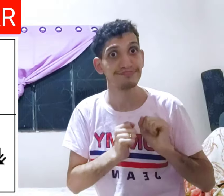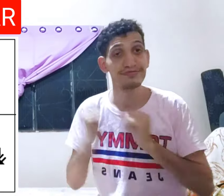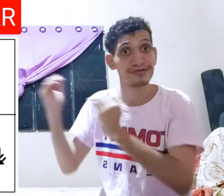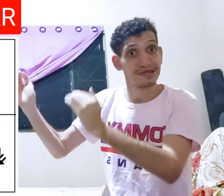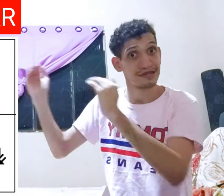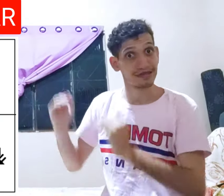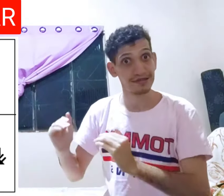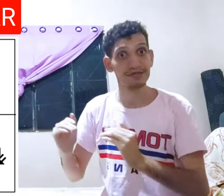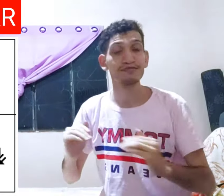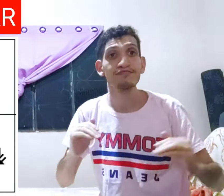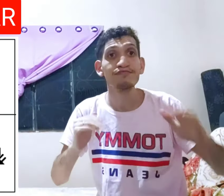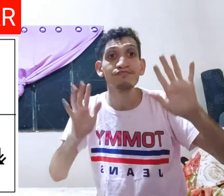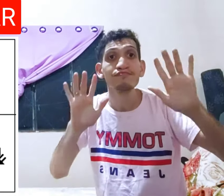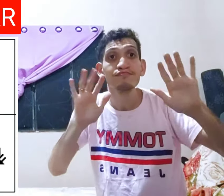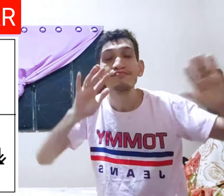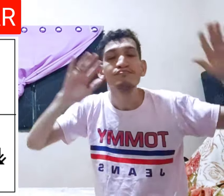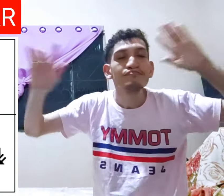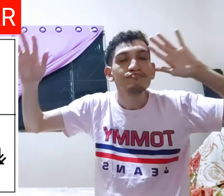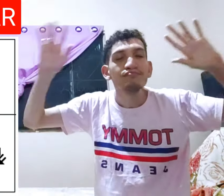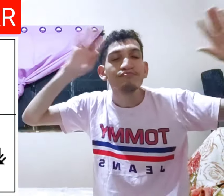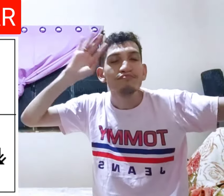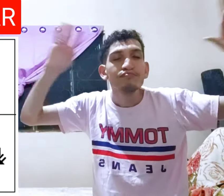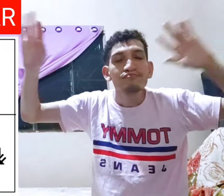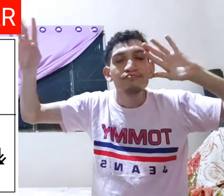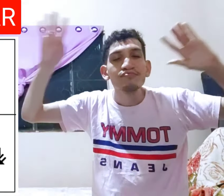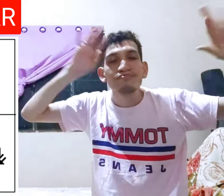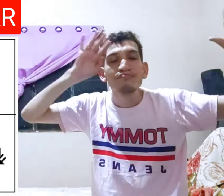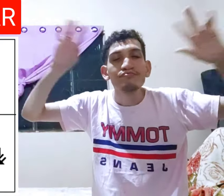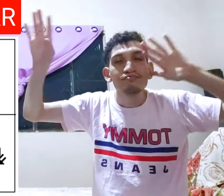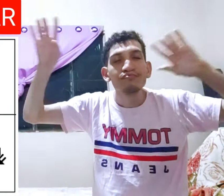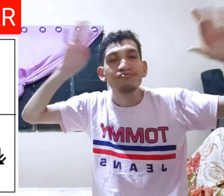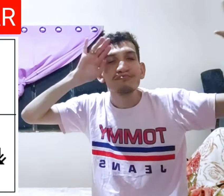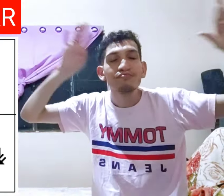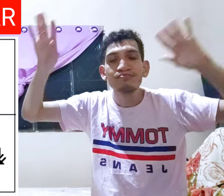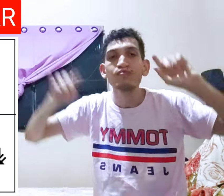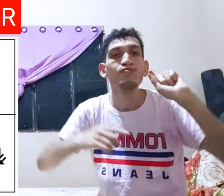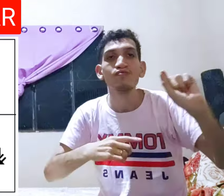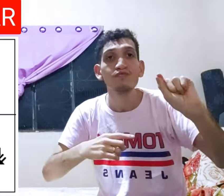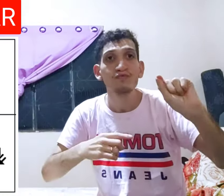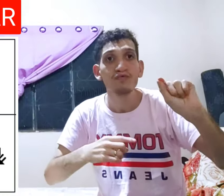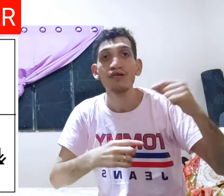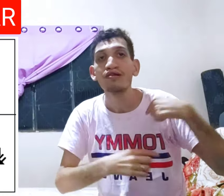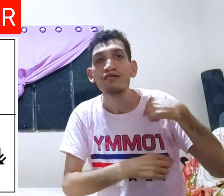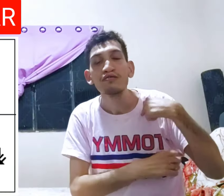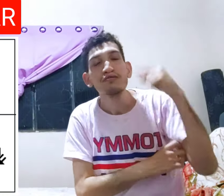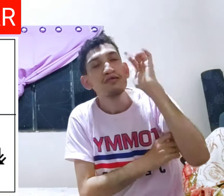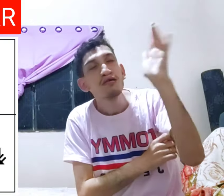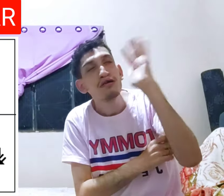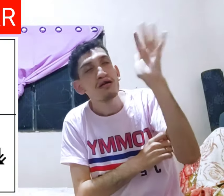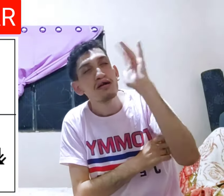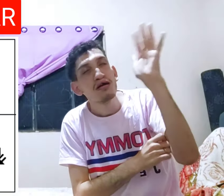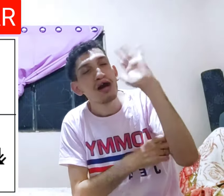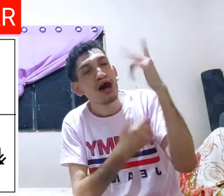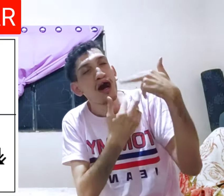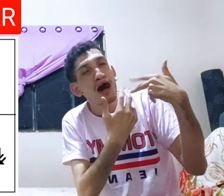esse se aplica a pesca, esse vai só fazer assim, ó, nas mãos. Isso aí, eu vou